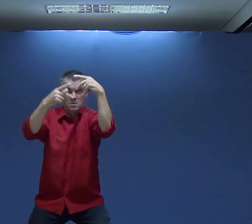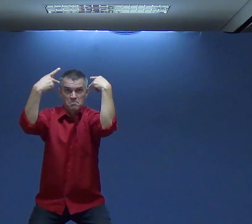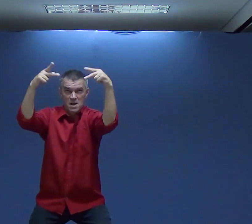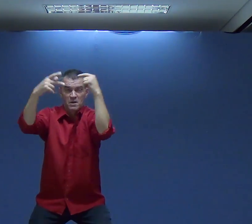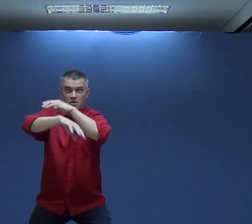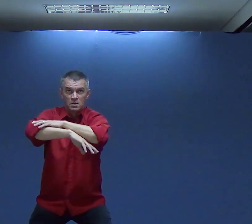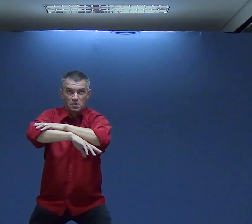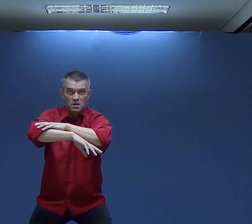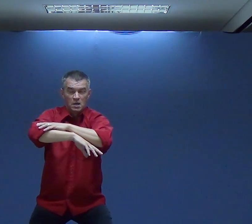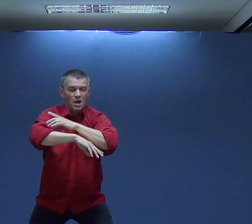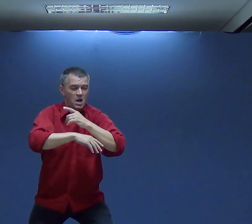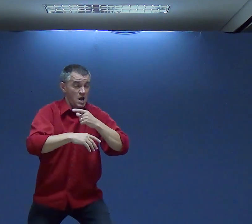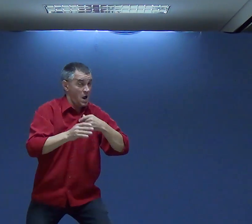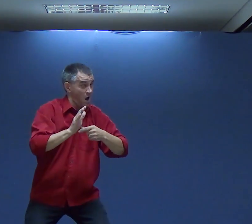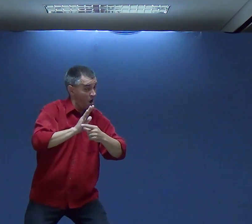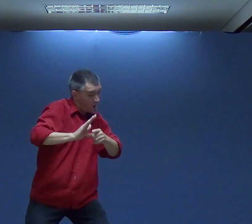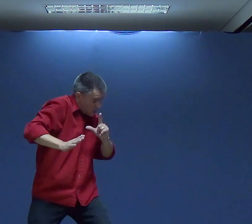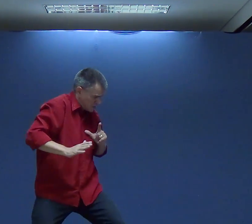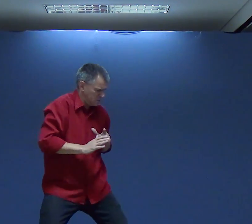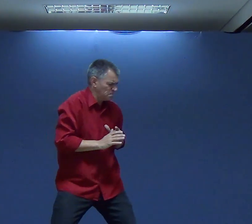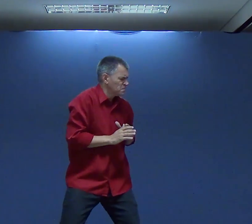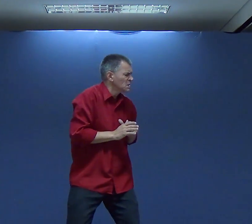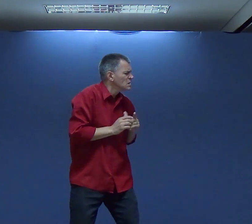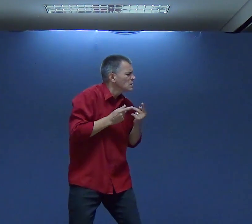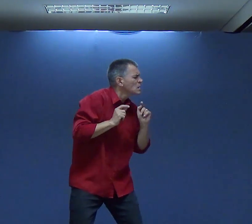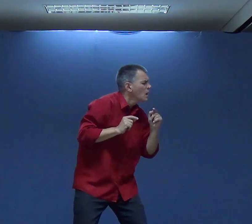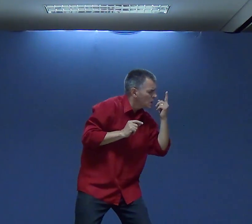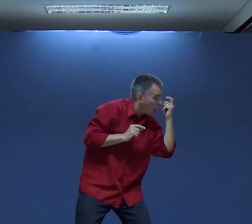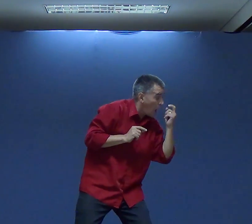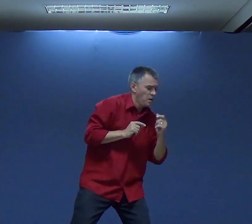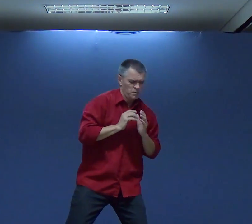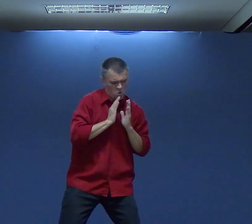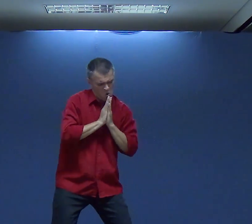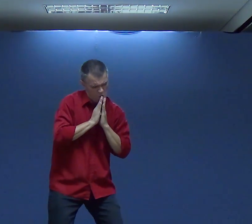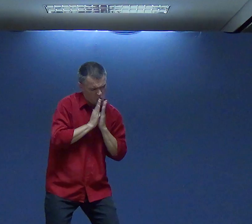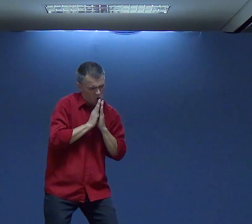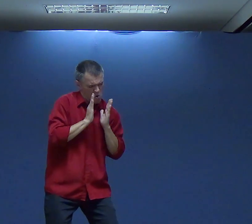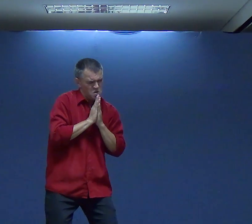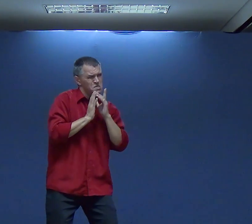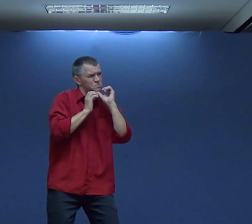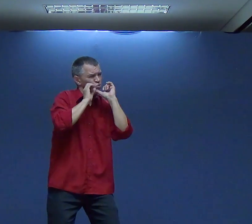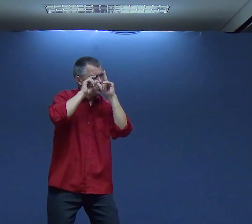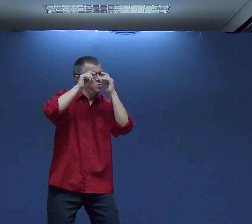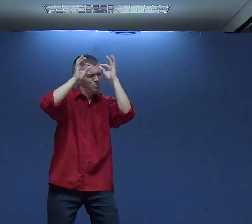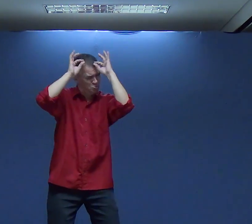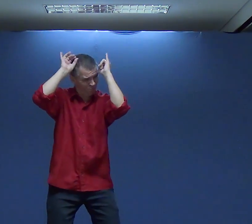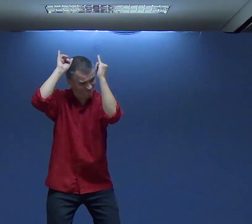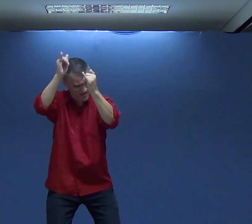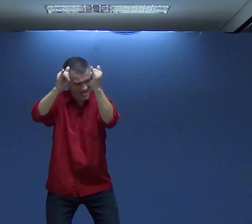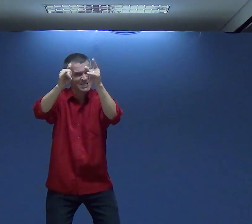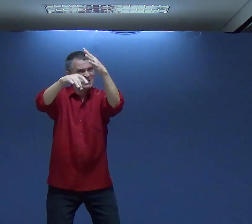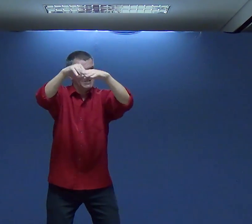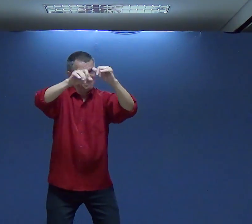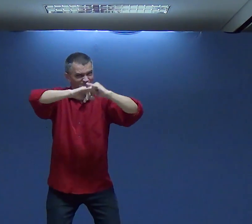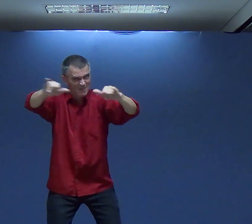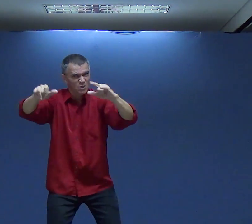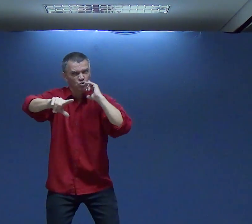venha aqui E eu esteja pregando E o Espírito Do Senhor Me ouve Você já orou Para que o Espírito